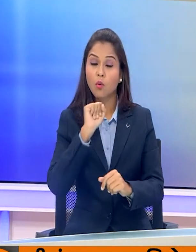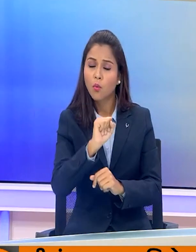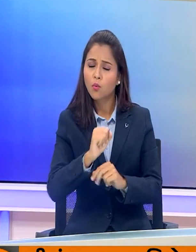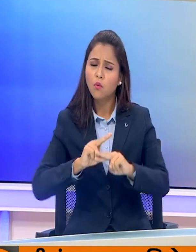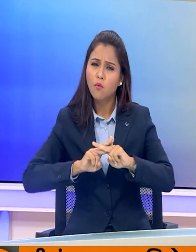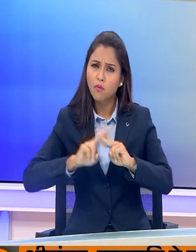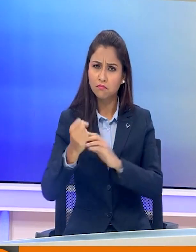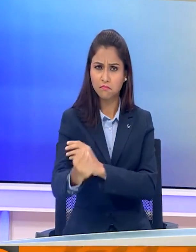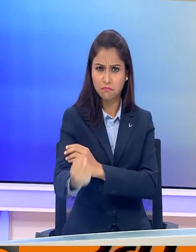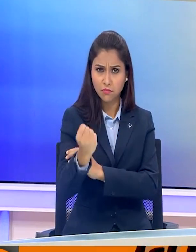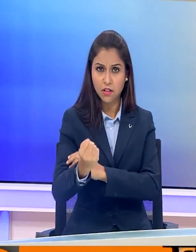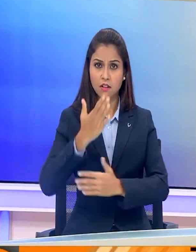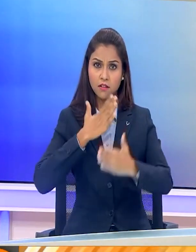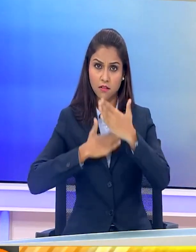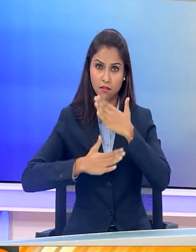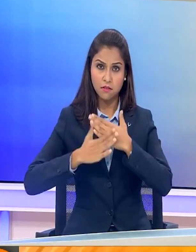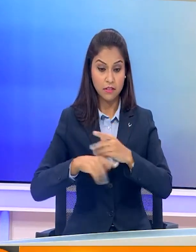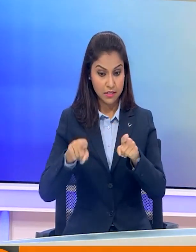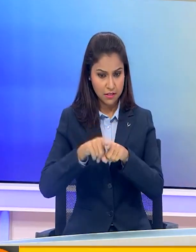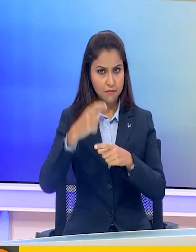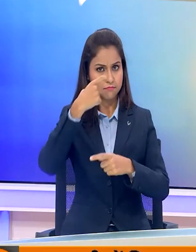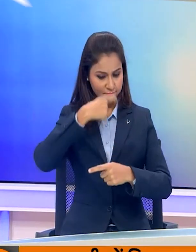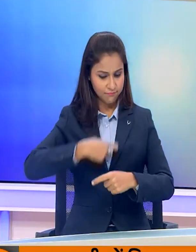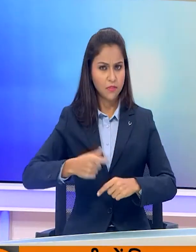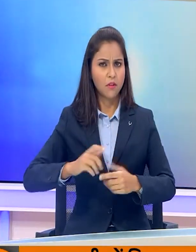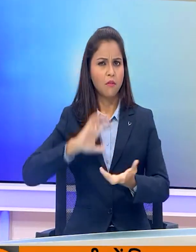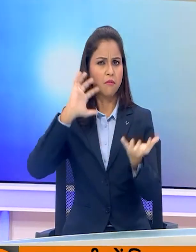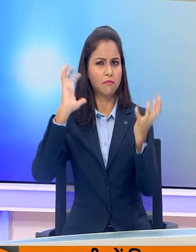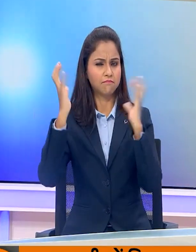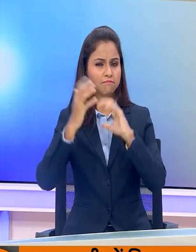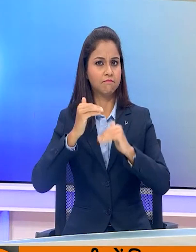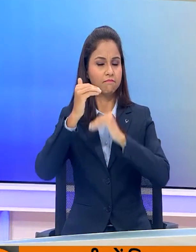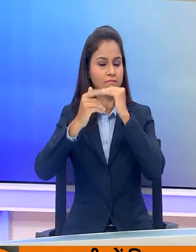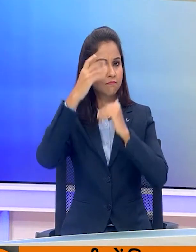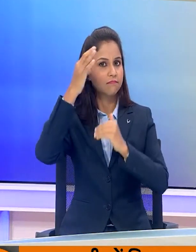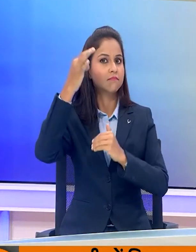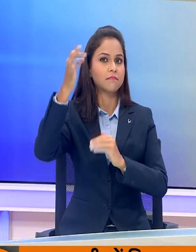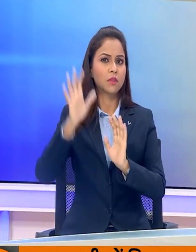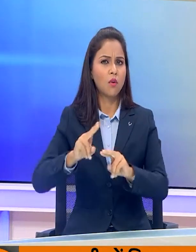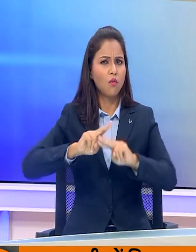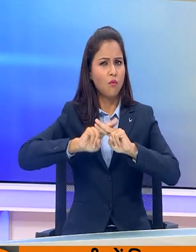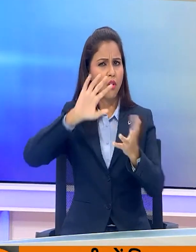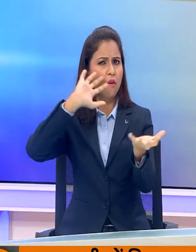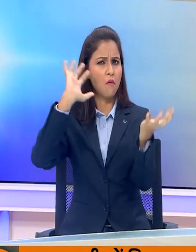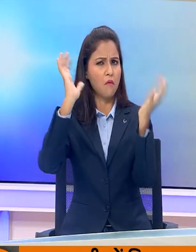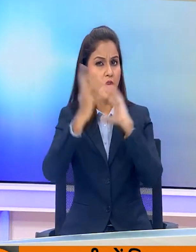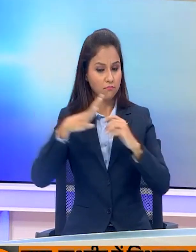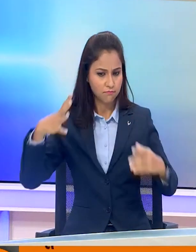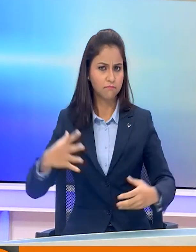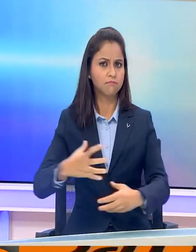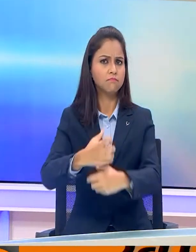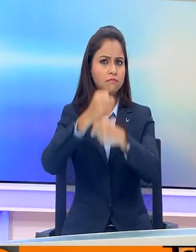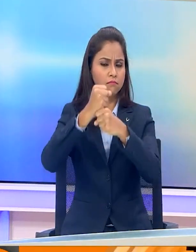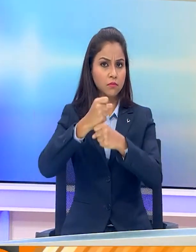शक्तिशाली और संतुलित रूप में विखसित राष्ट्र की कलपना की थी पूरे दुनिया को एक आत्म